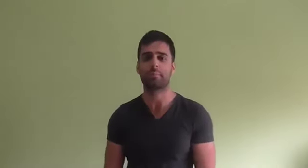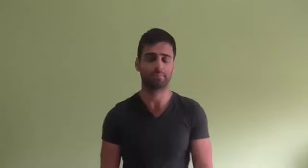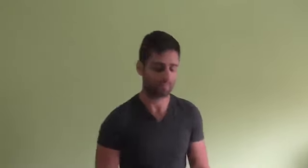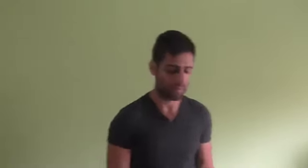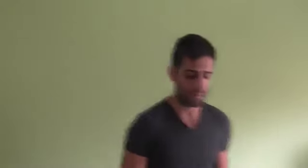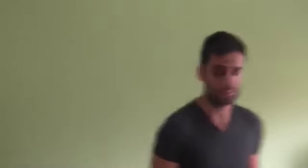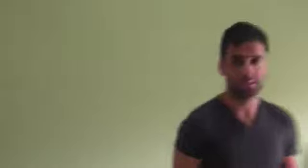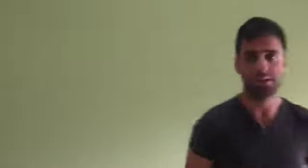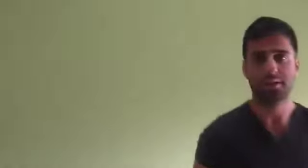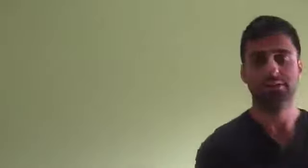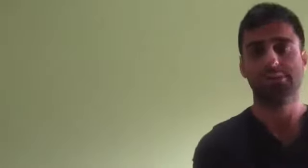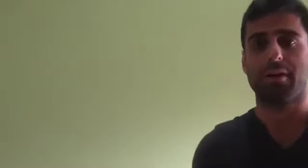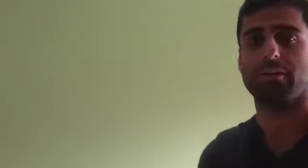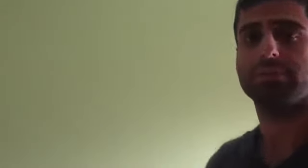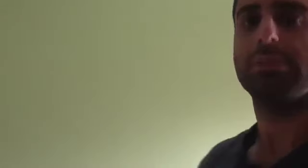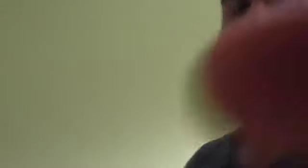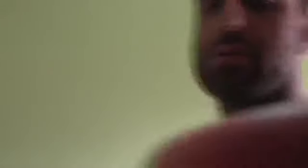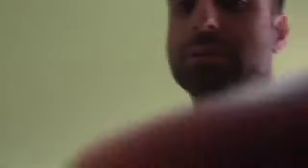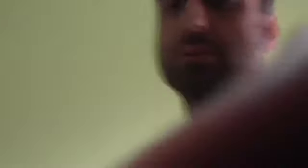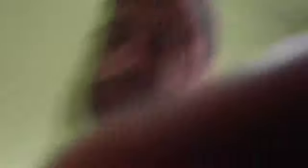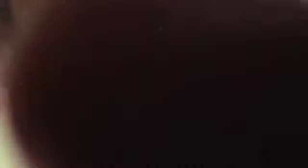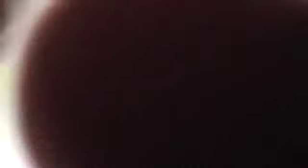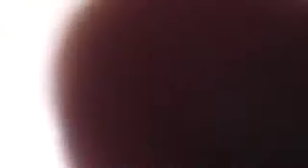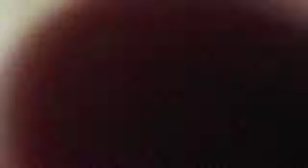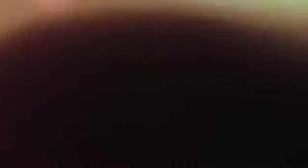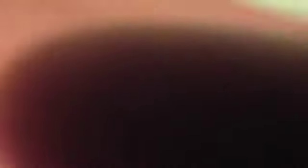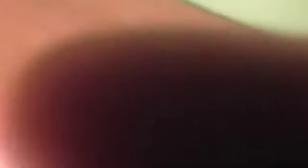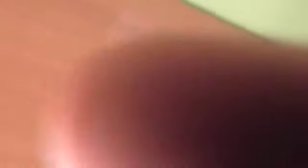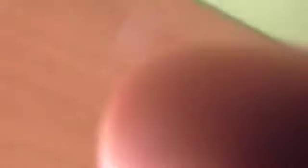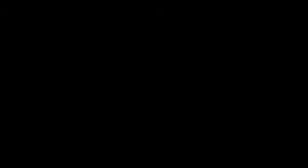¡Gracias! ¡Gracias! ¡Gracias! ¡Gracias!